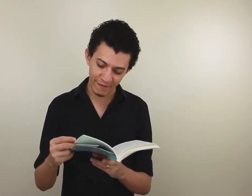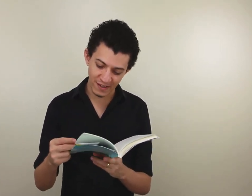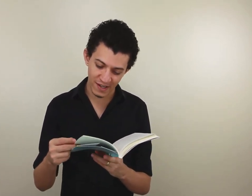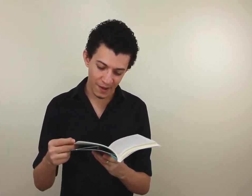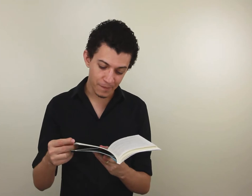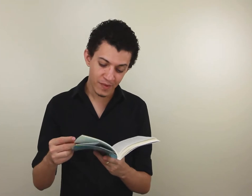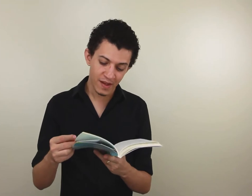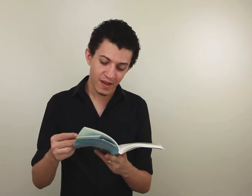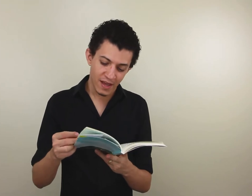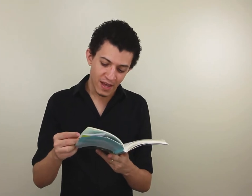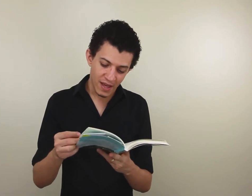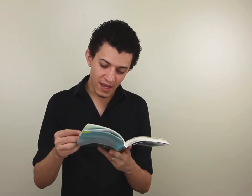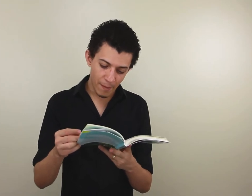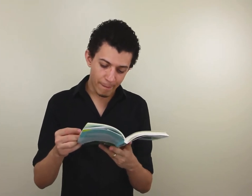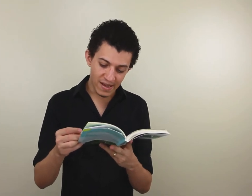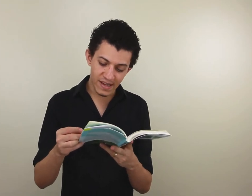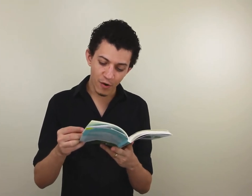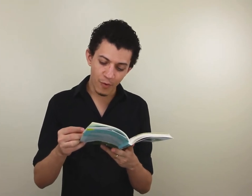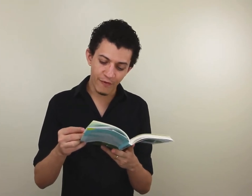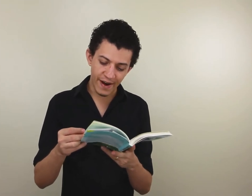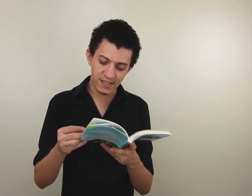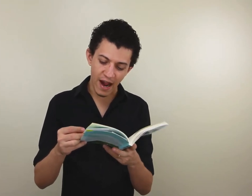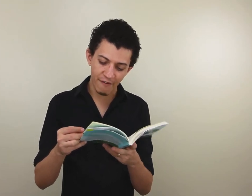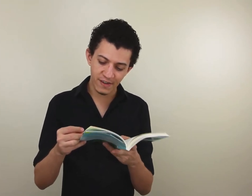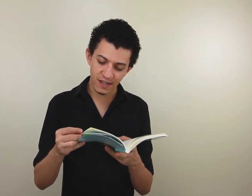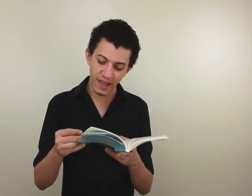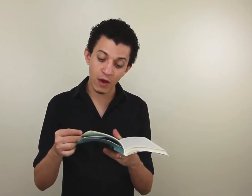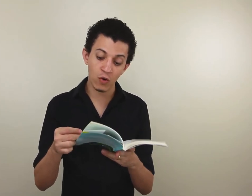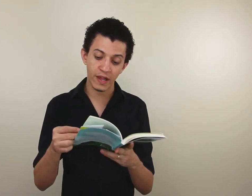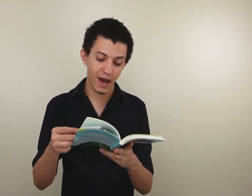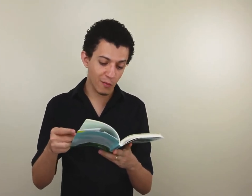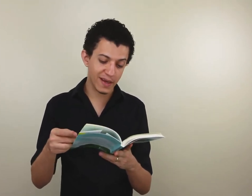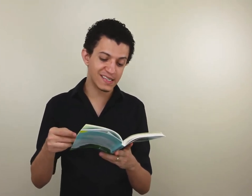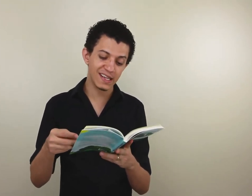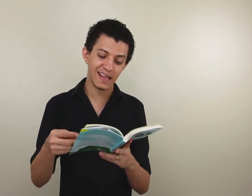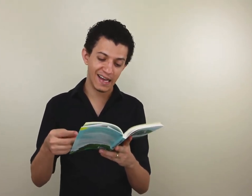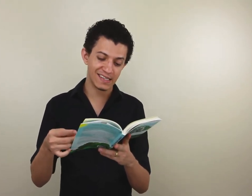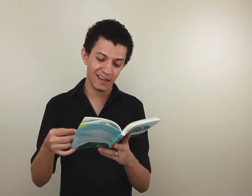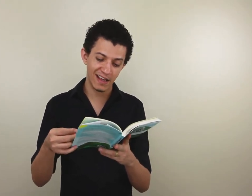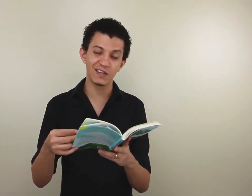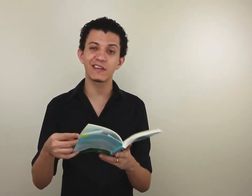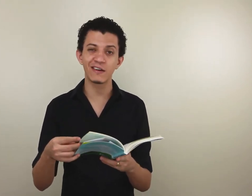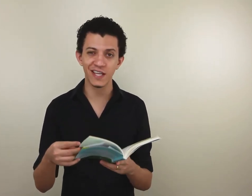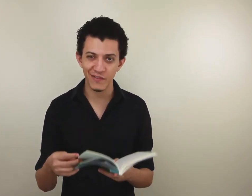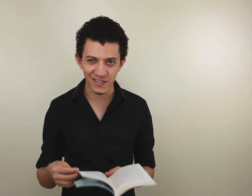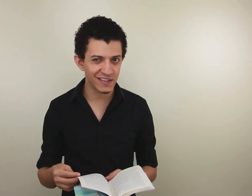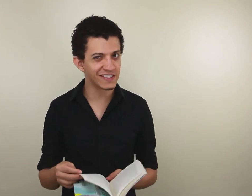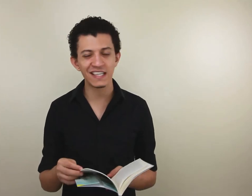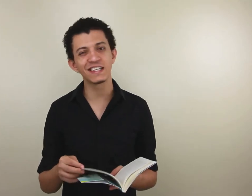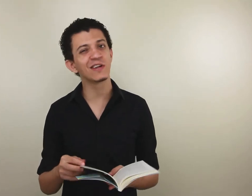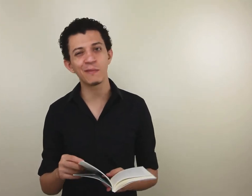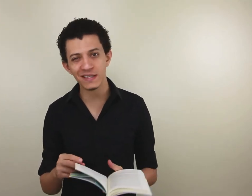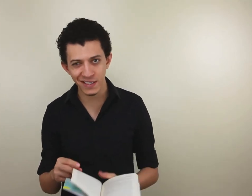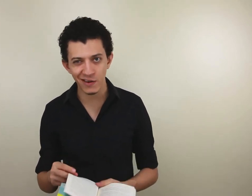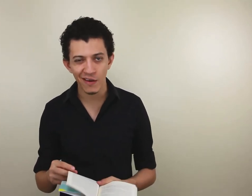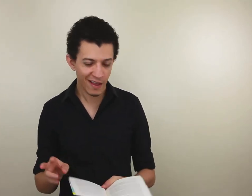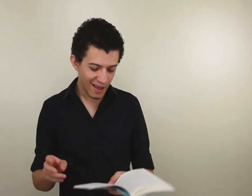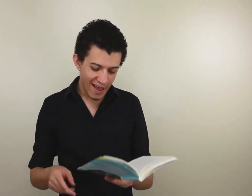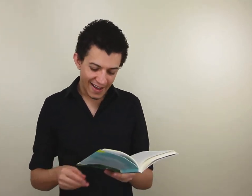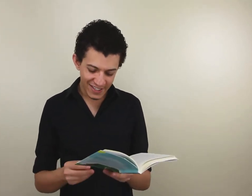fazer. E passaram por várias gráficas até encontrar uma que aceitasse executar o serviço. E gente, vocês não imaginam, a